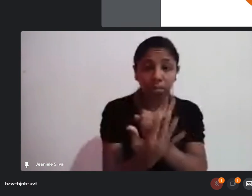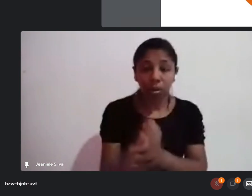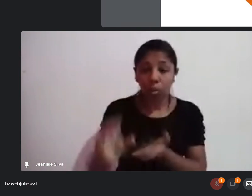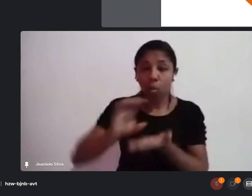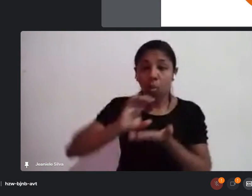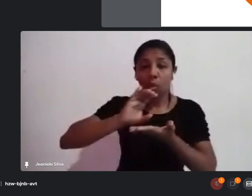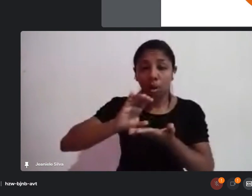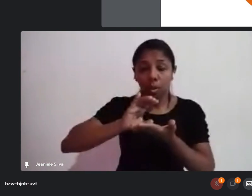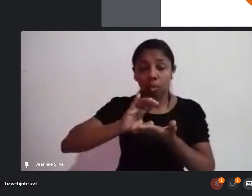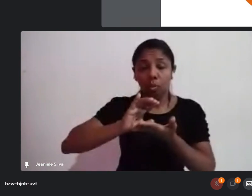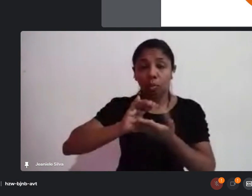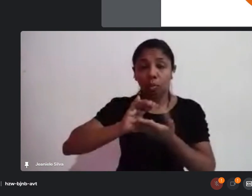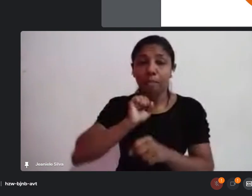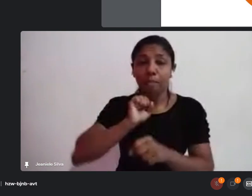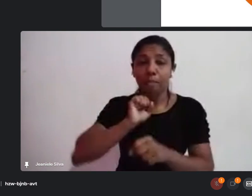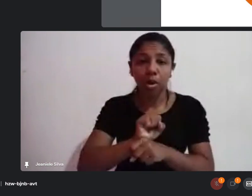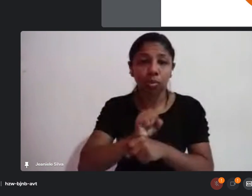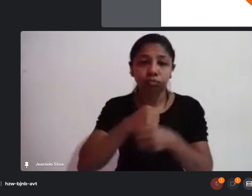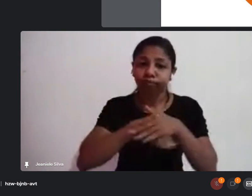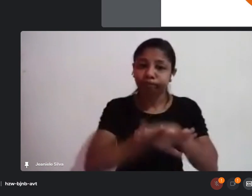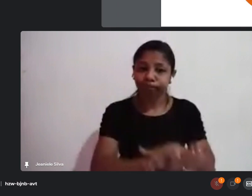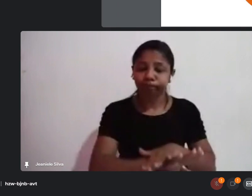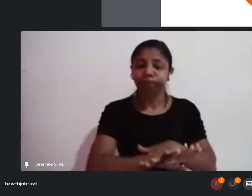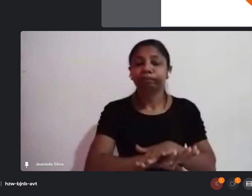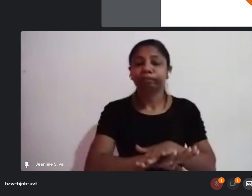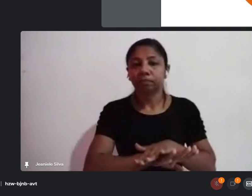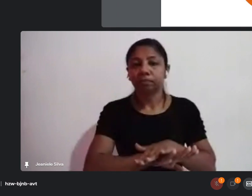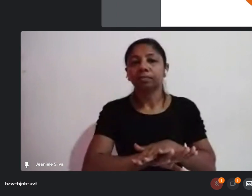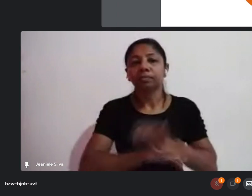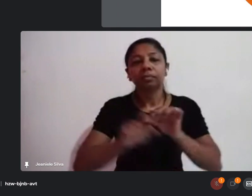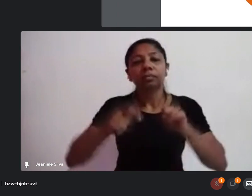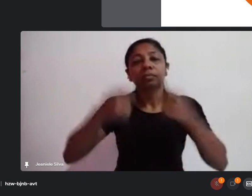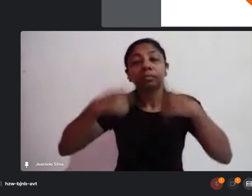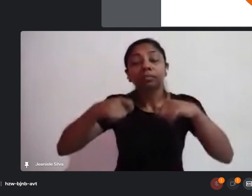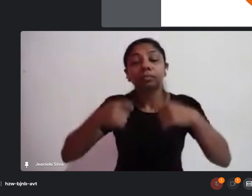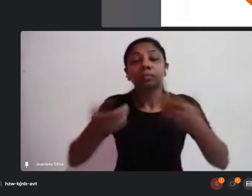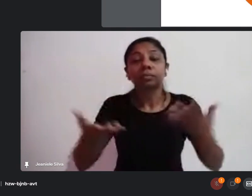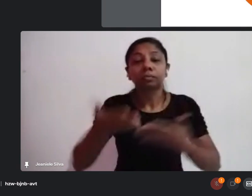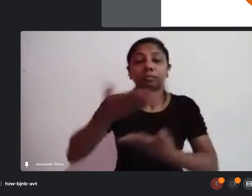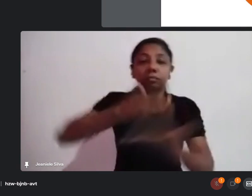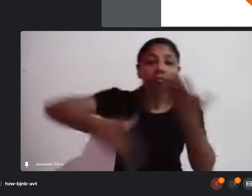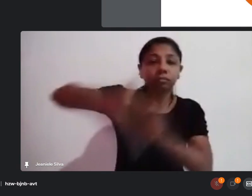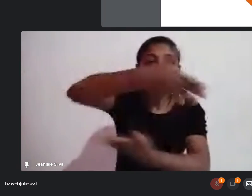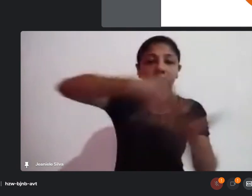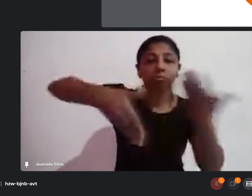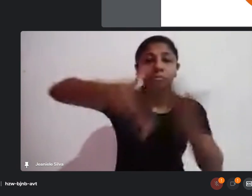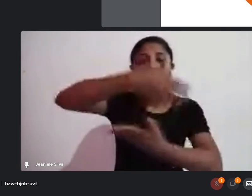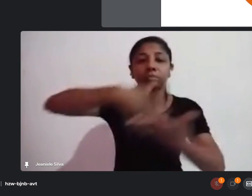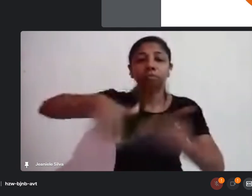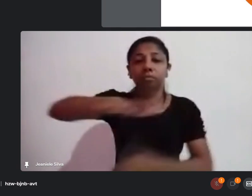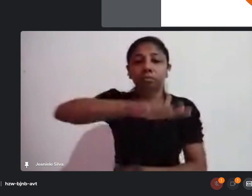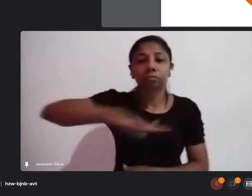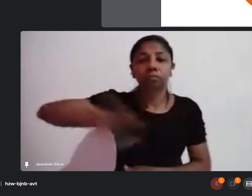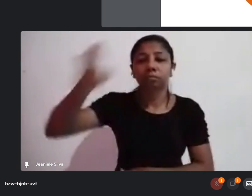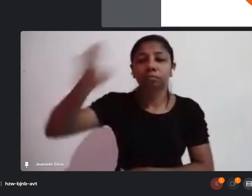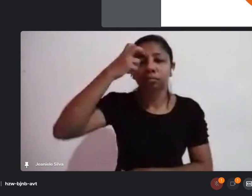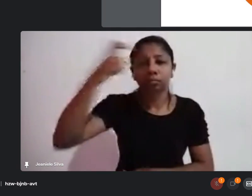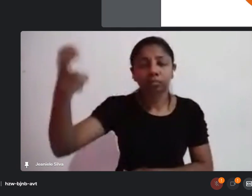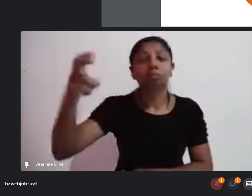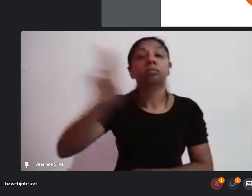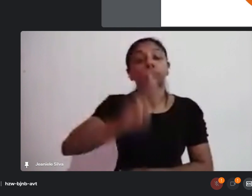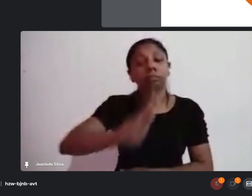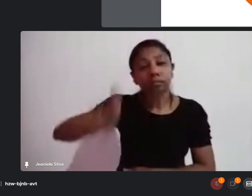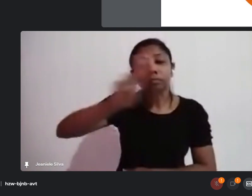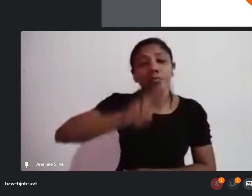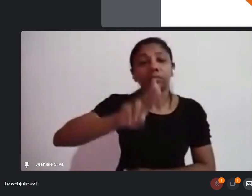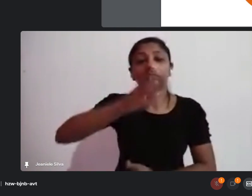da necessidade de movimentar o setor da cultura, se utilizou, fez esse diálogo para